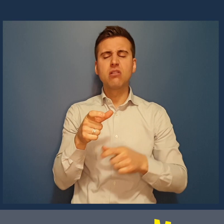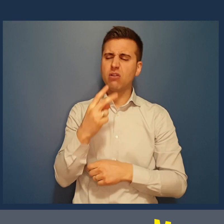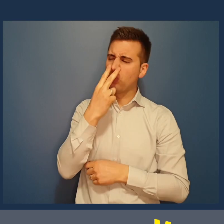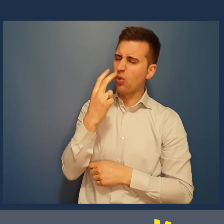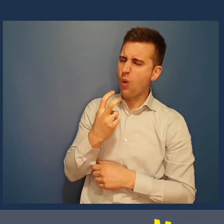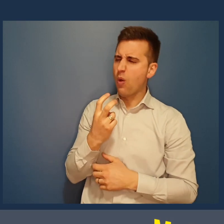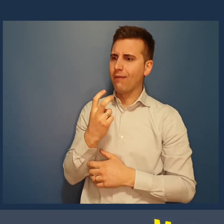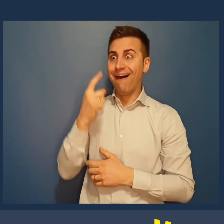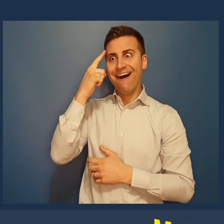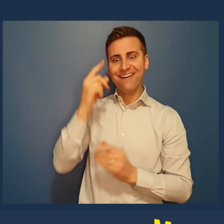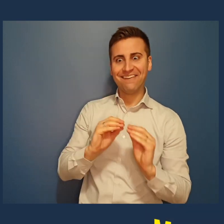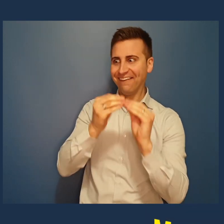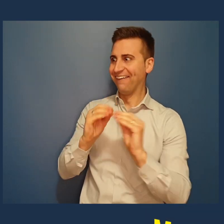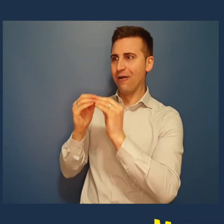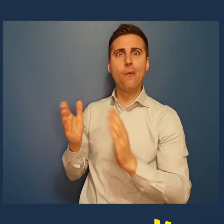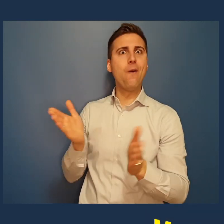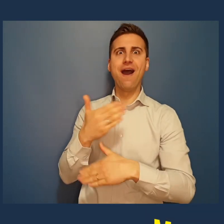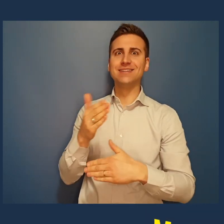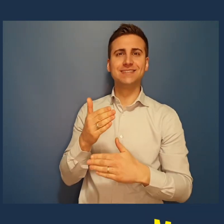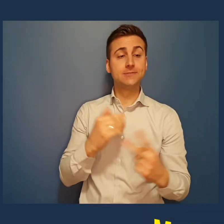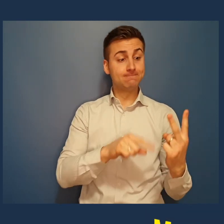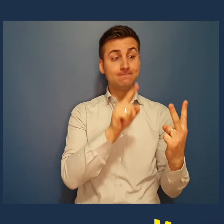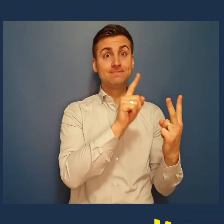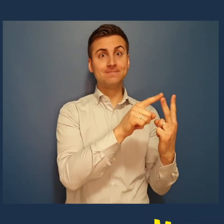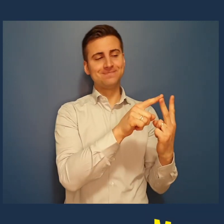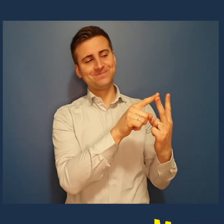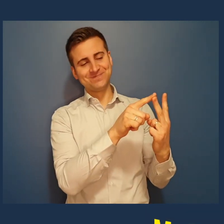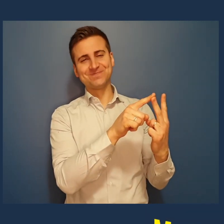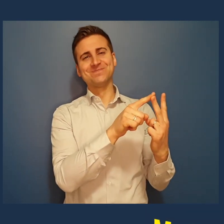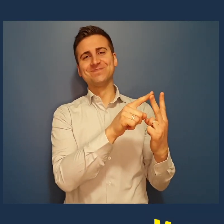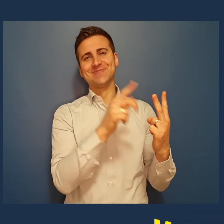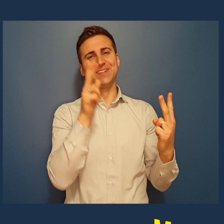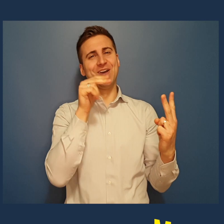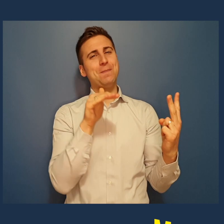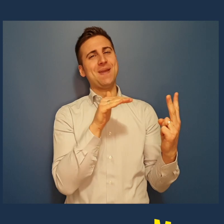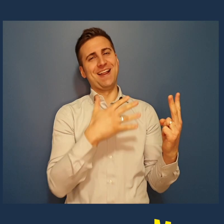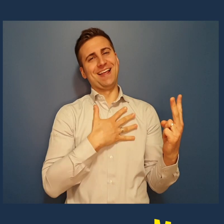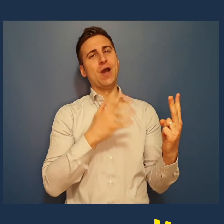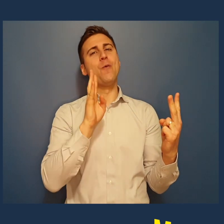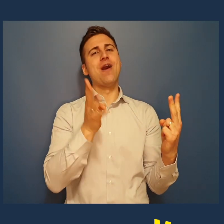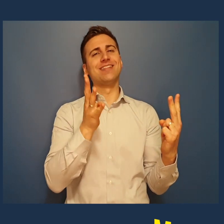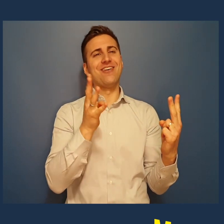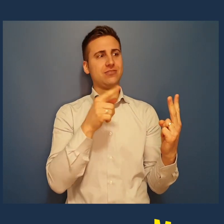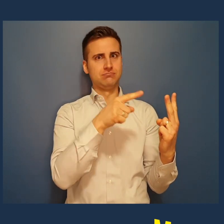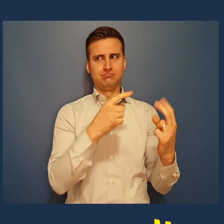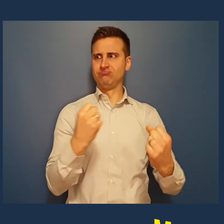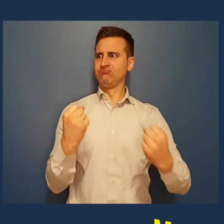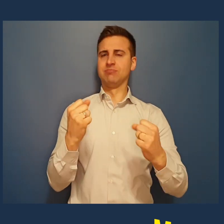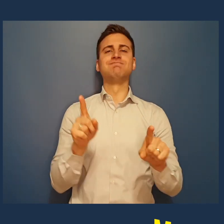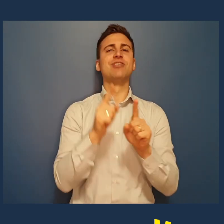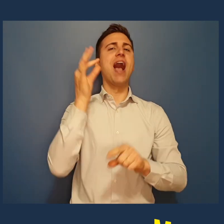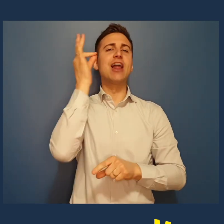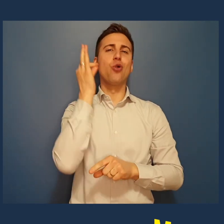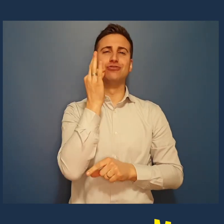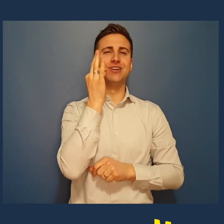stata capace di creare con qualsiasi cosa un diversivo alla noia. E poi sono mamma di una piccola donna di 14 anni dai superpoteri di un adolescente.